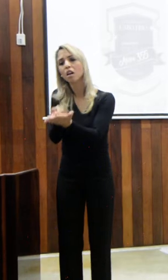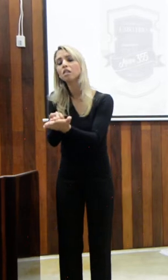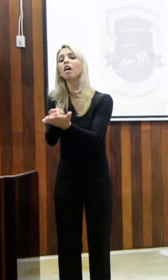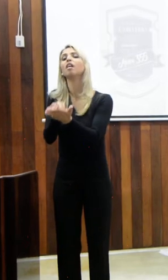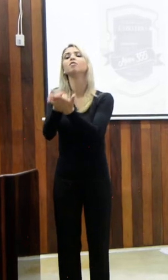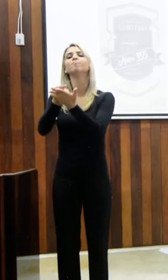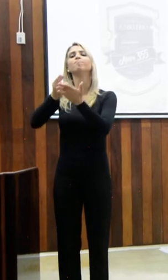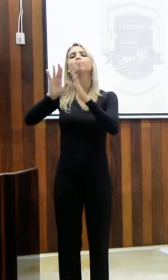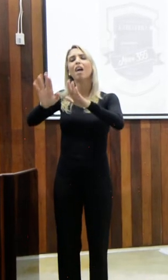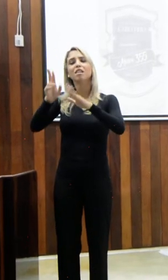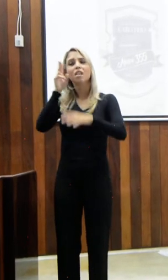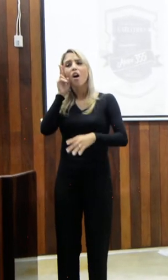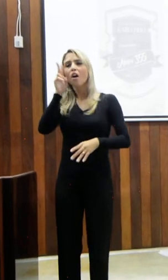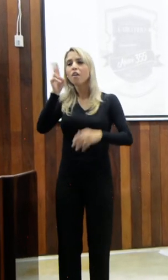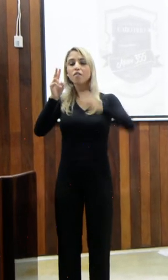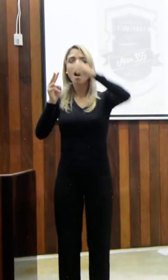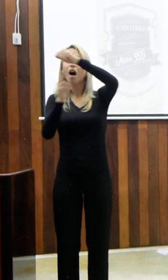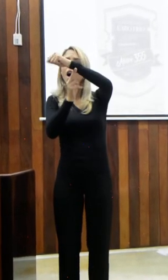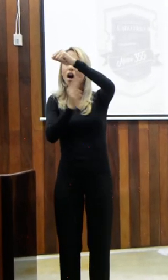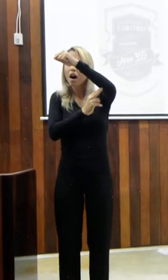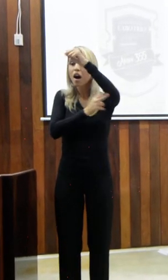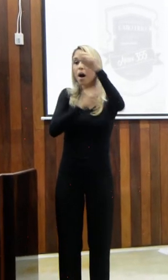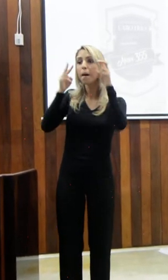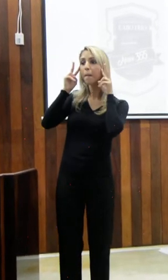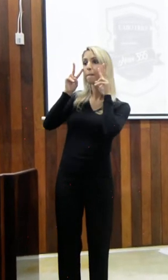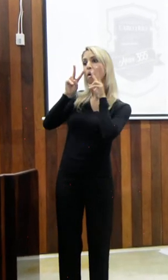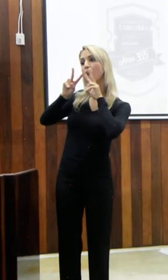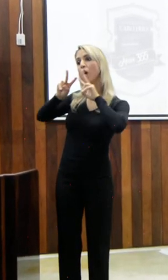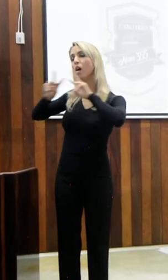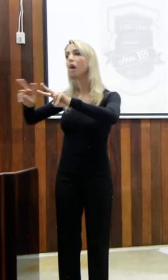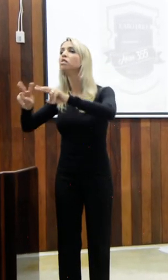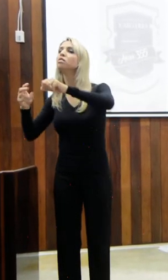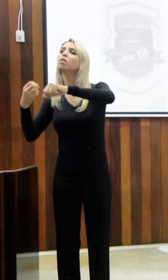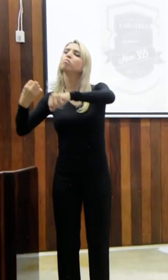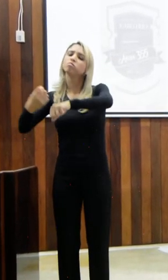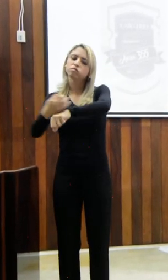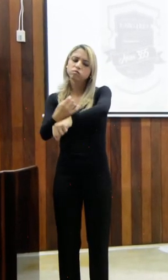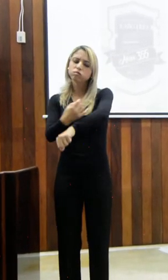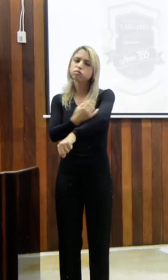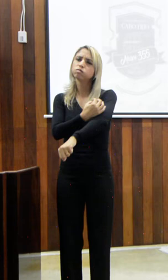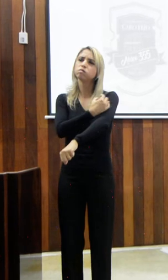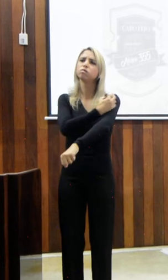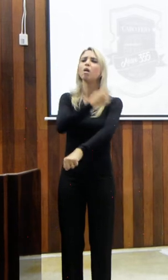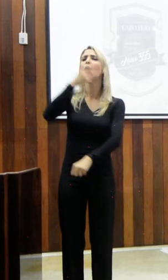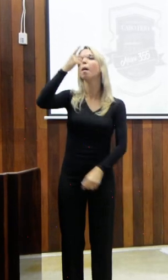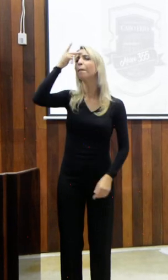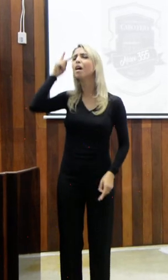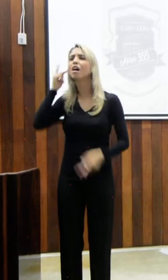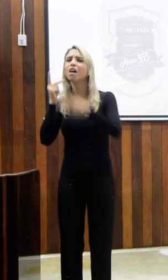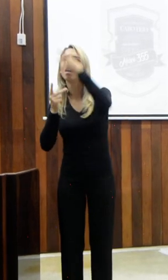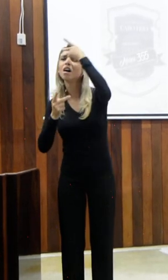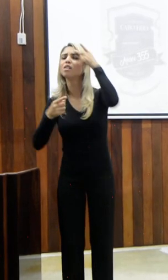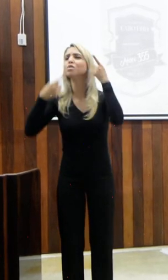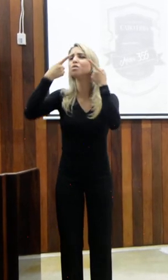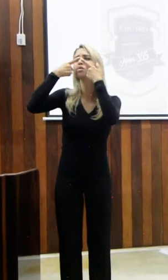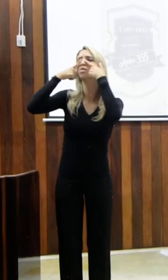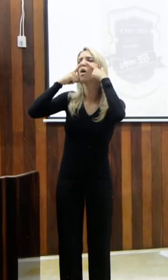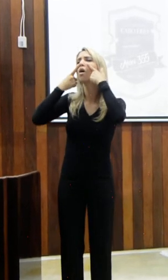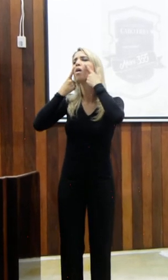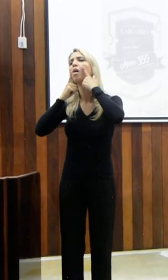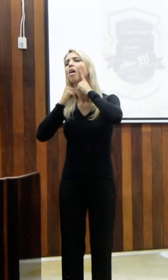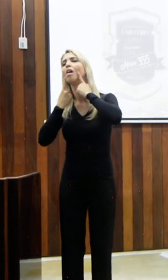a ponte, você olhava para a ponte, era de arrepiar. Todas aquelas pessoas chorando e algumas não